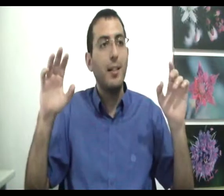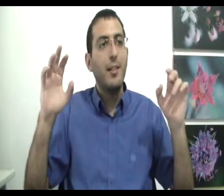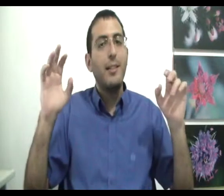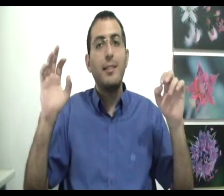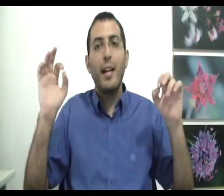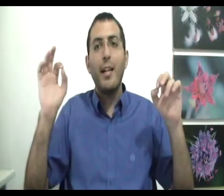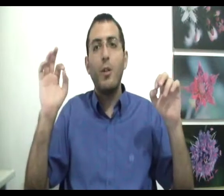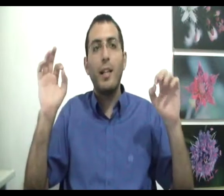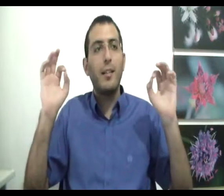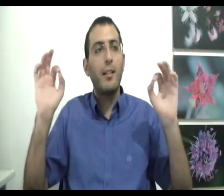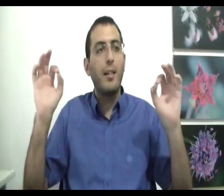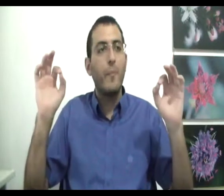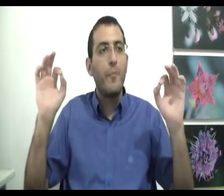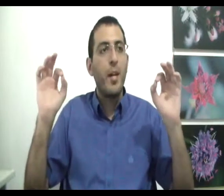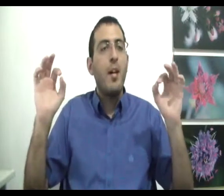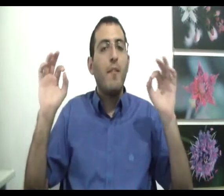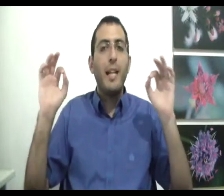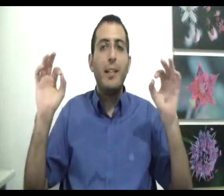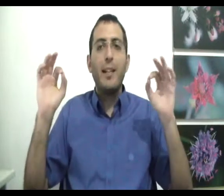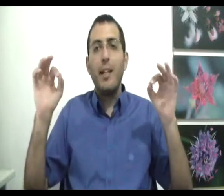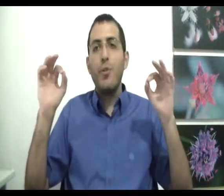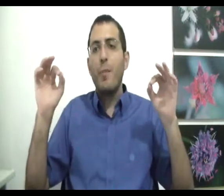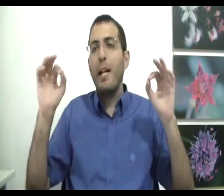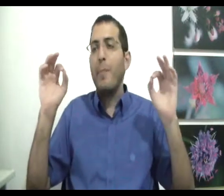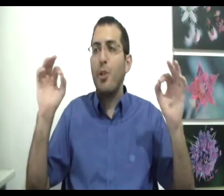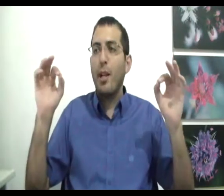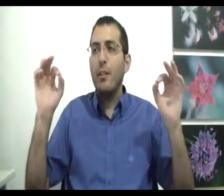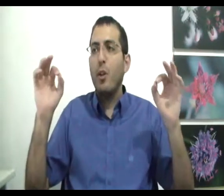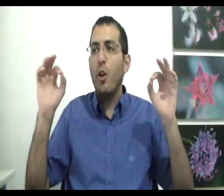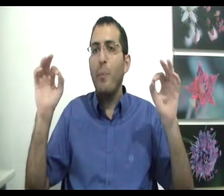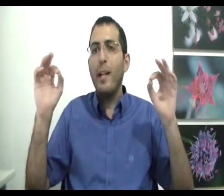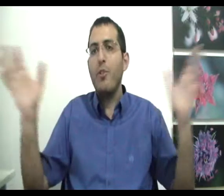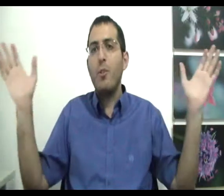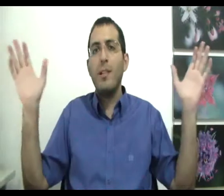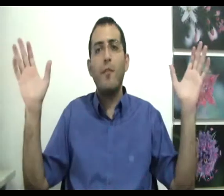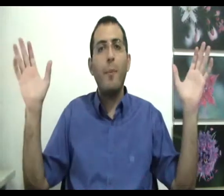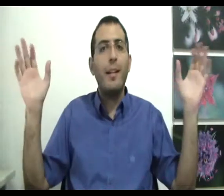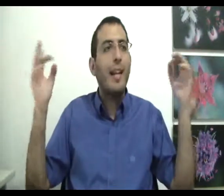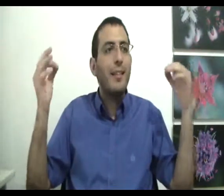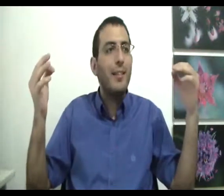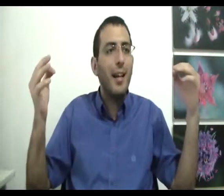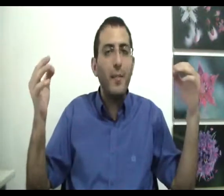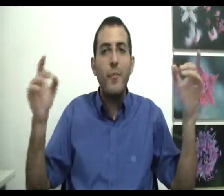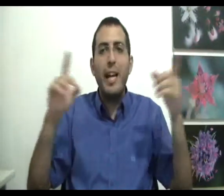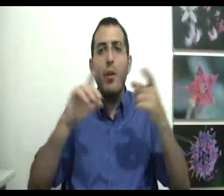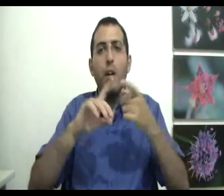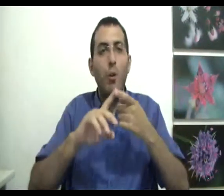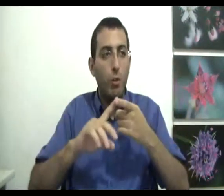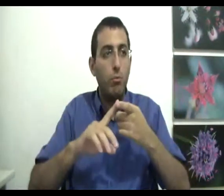צריך להיות ילד קטן וילד קטן יושם בללה בשקט, לא בגלל שיש לו כסף אבנק לילד קטן אין לו יכולות